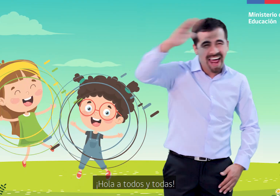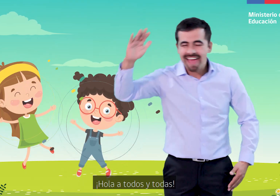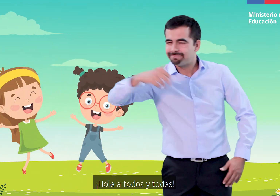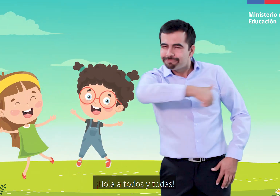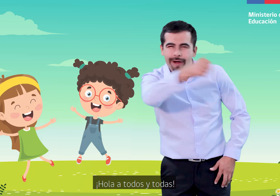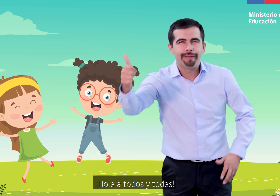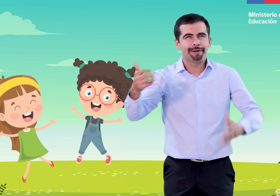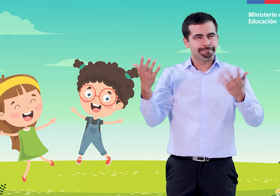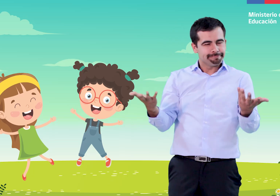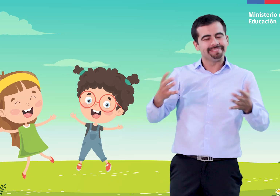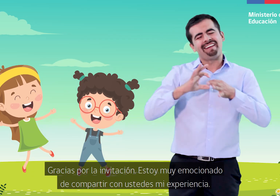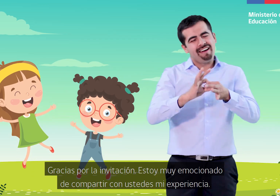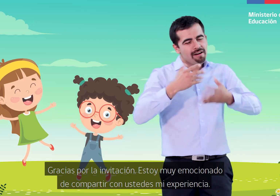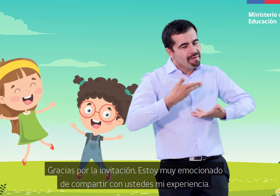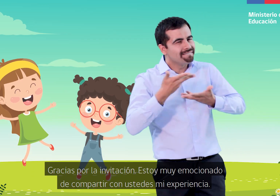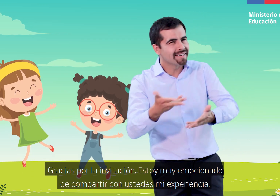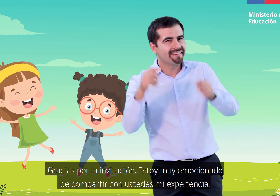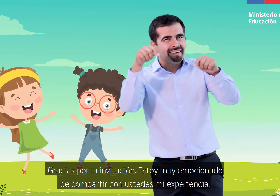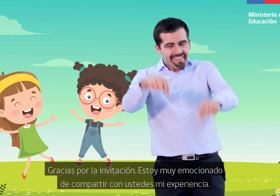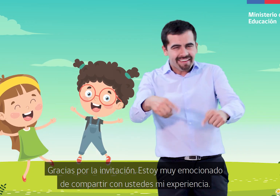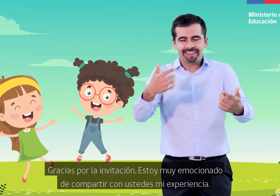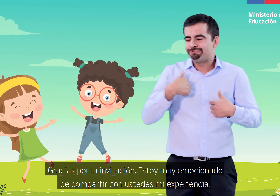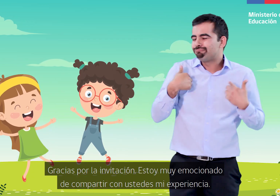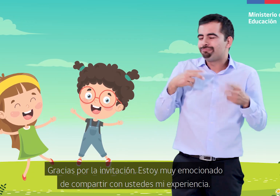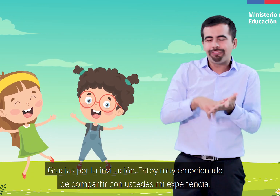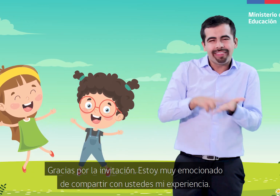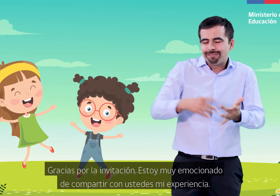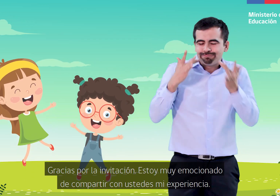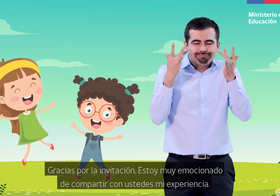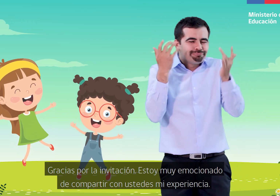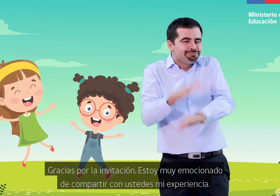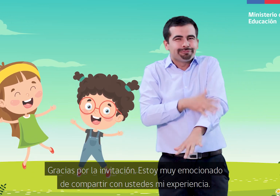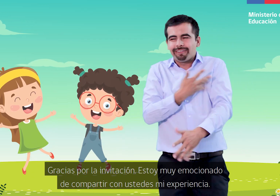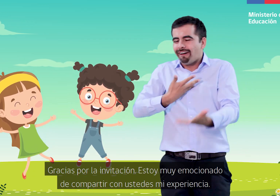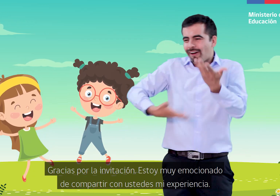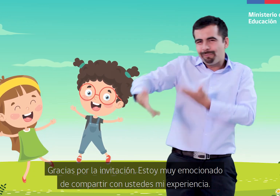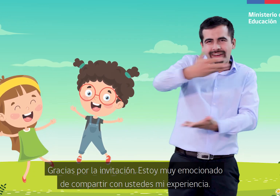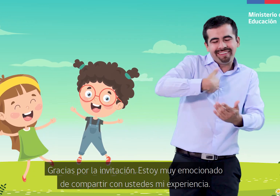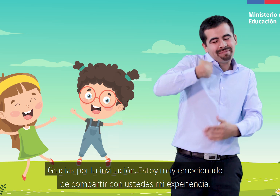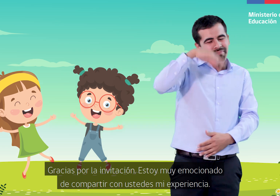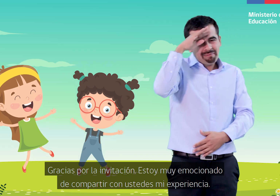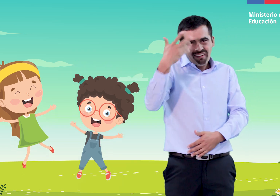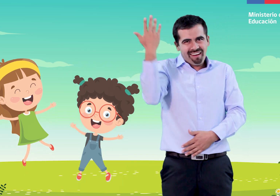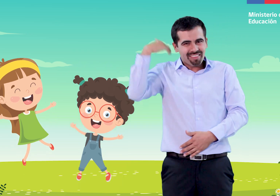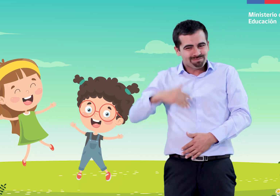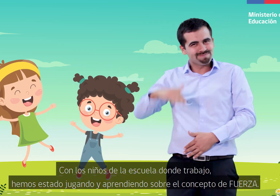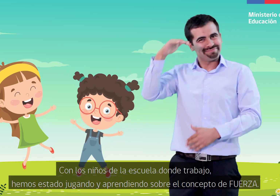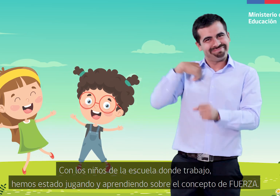todos y todas. Gracias por la invitación. Estoy muy emocionado de compartir con ustedes mi experiencia. Con los